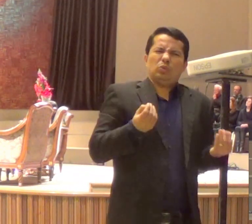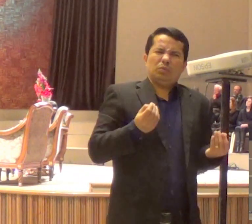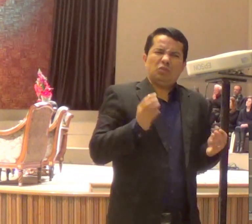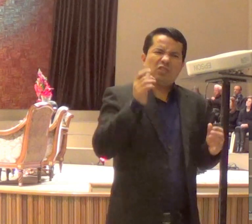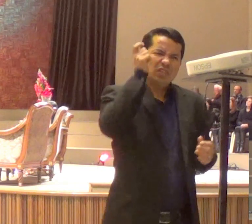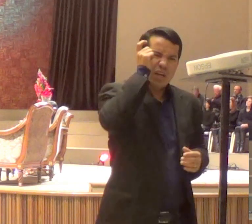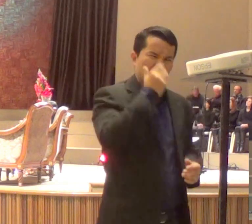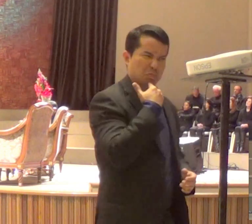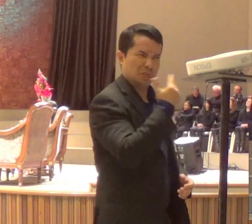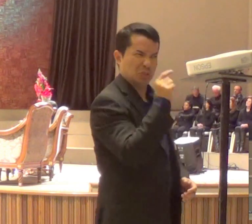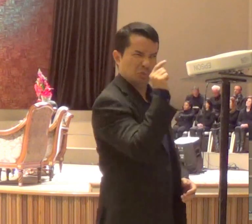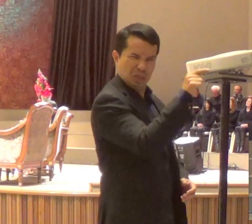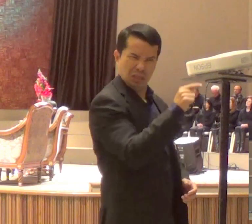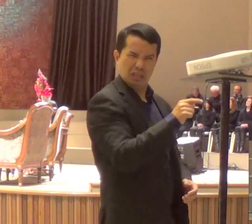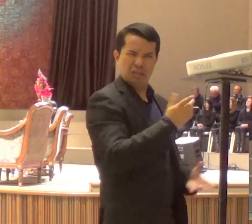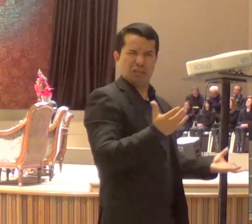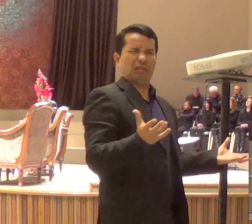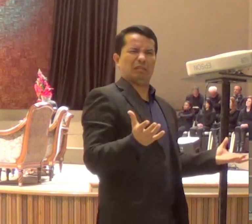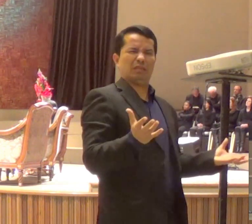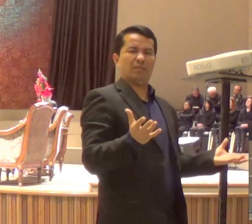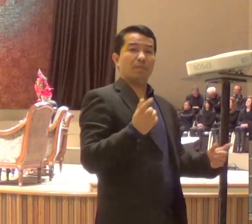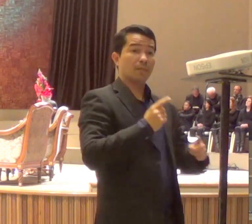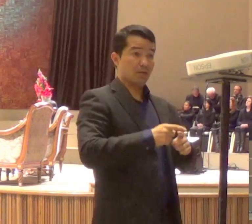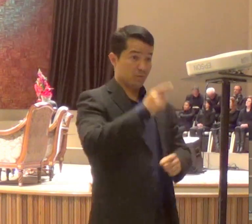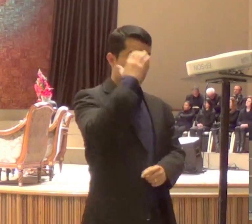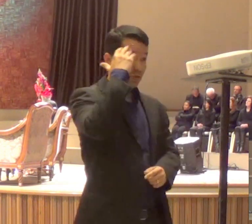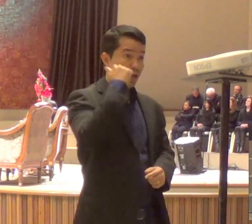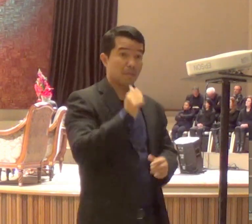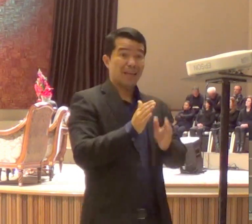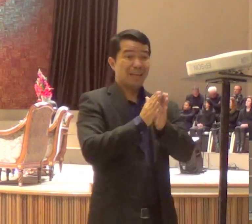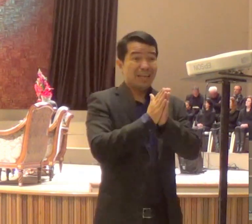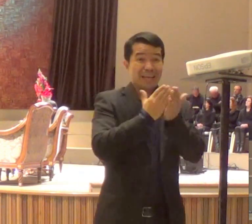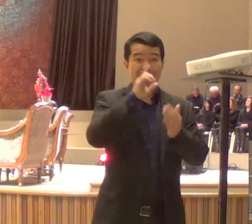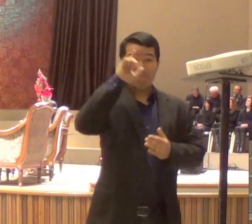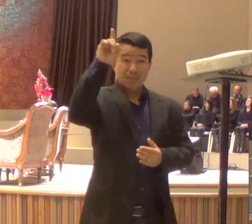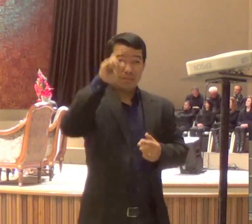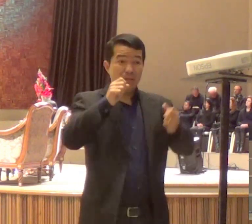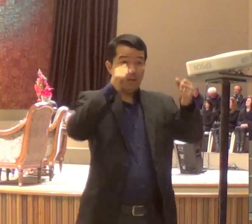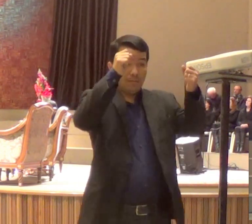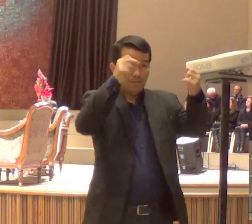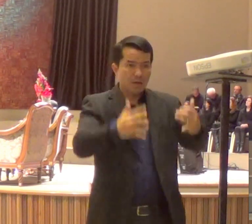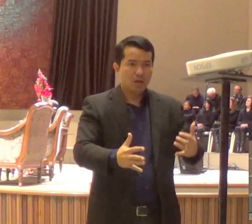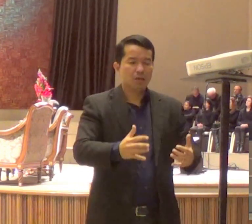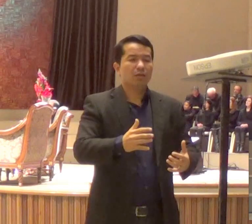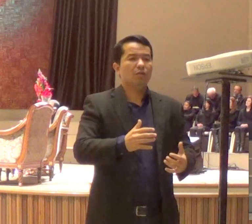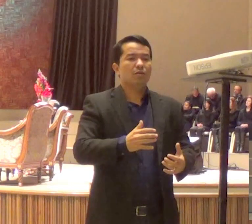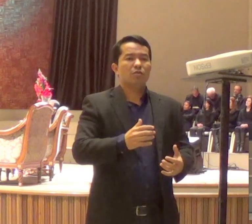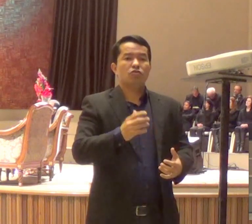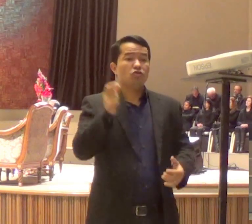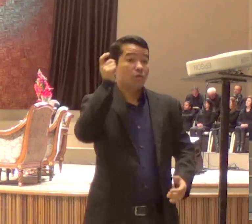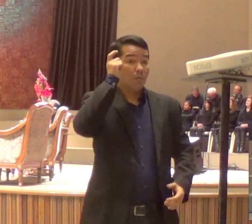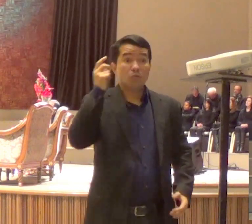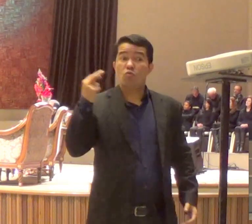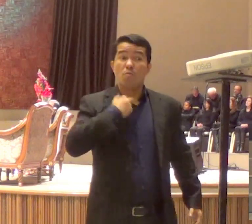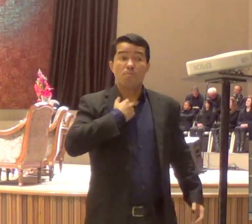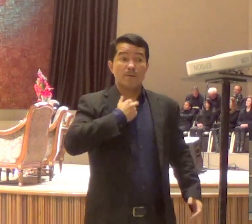selo da graça de Deus, a palavra de Deus é muito forte, de falar que ele levantou a nossa volta, uma